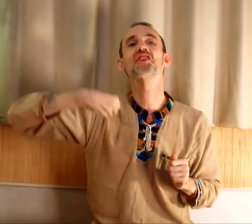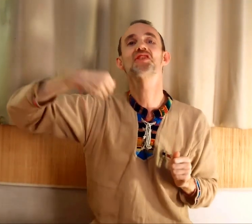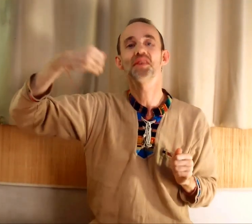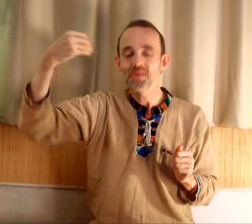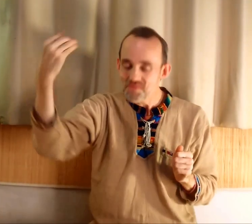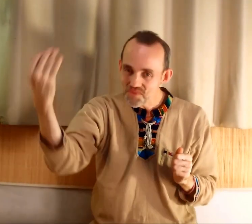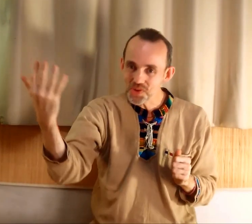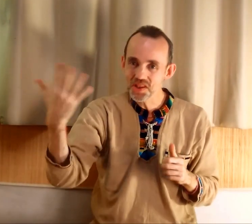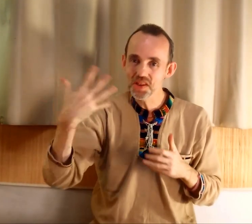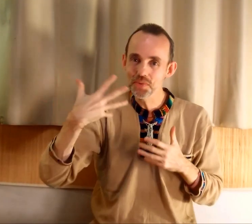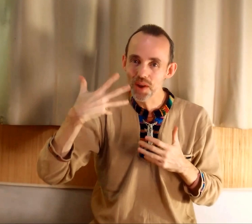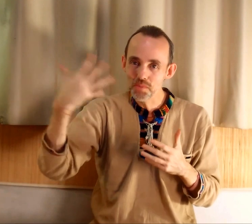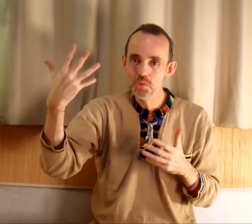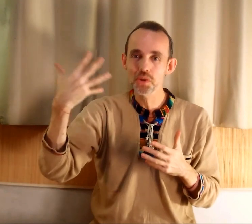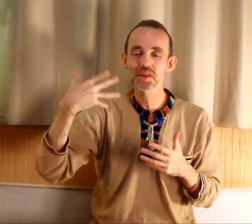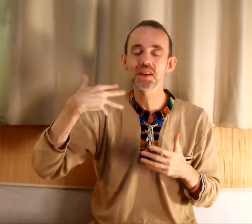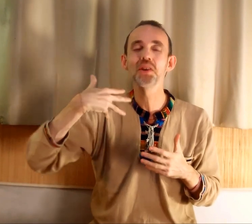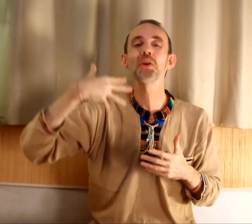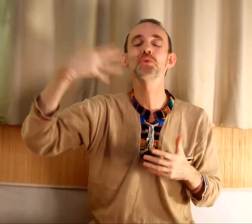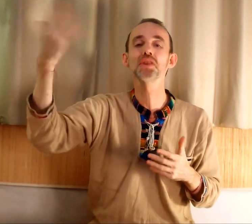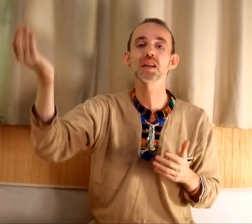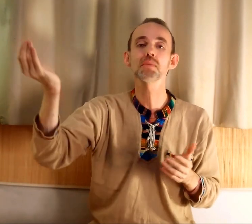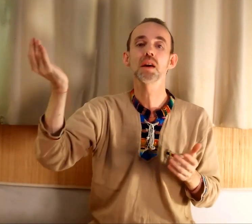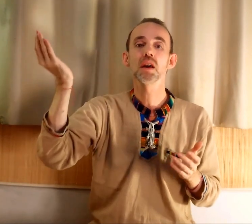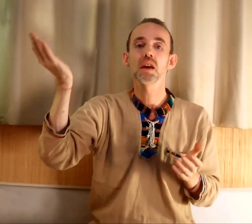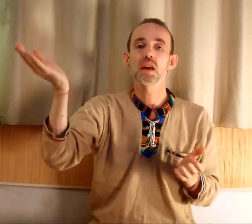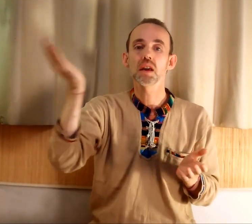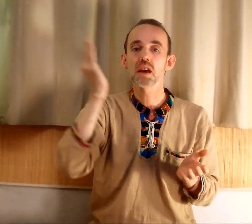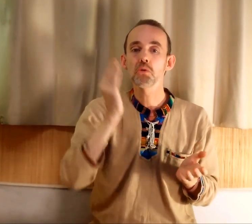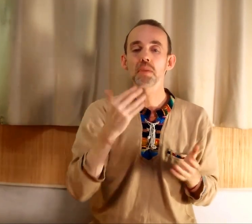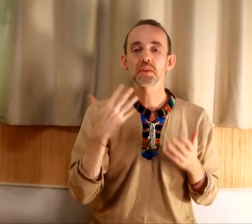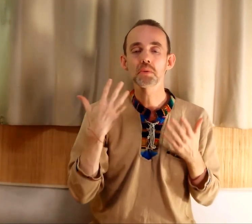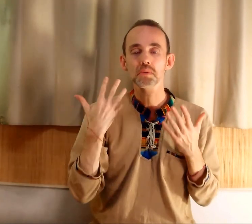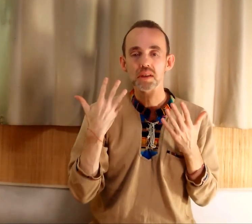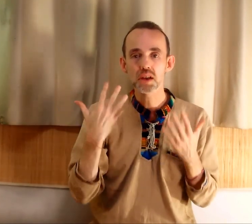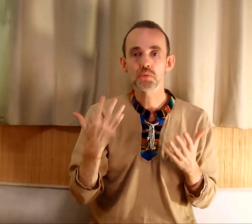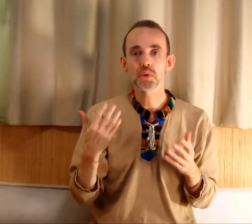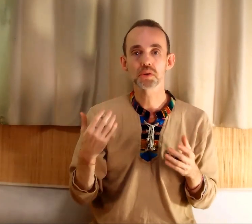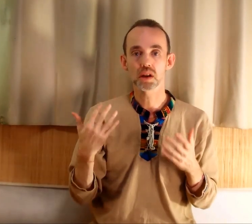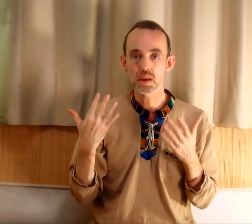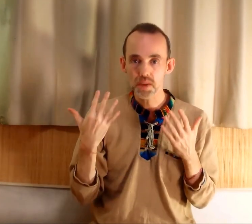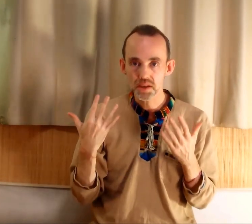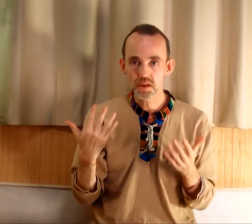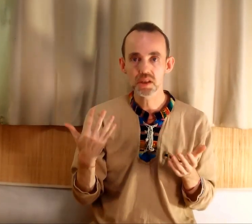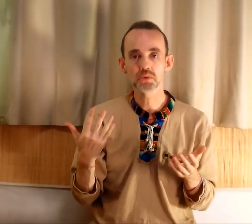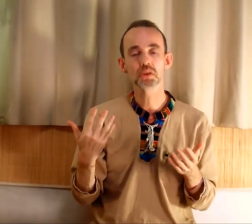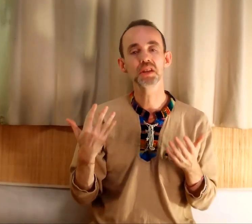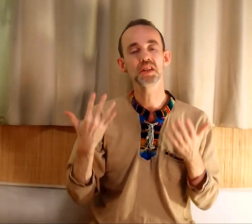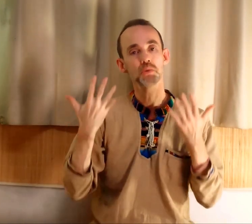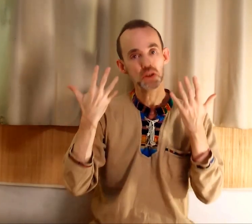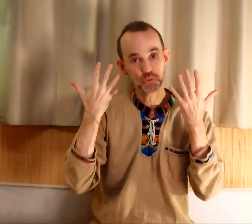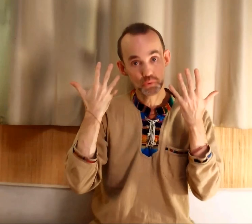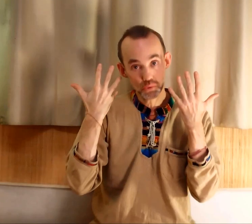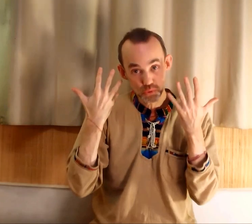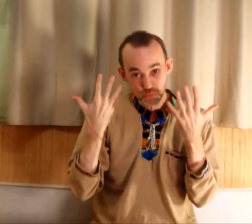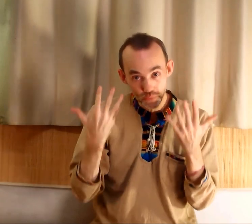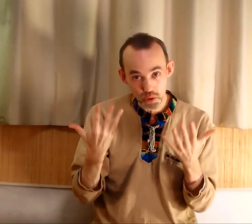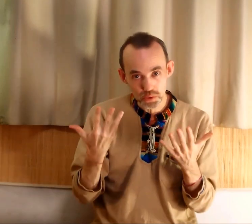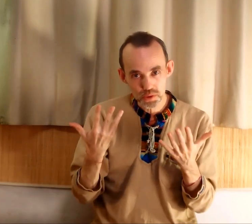'énergie positive de l'amour, c'est l'enthousiasme, et il y le bâton, c'est la souffrance. Les personnes qui sont dans des situations de souffrance,